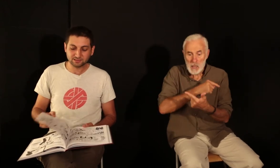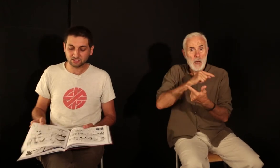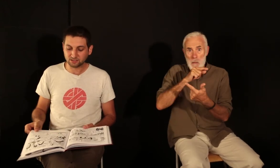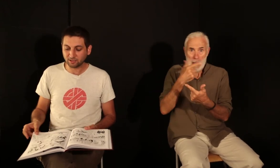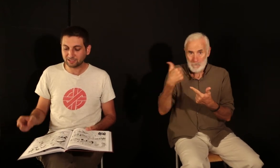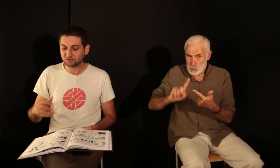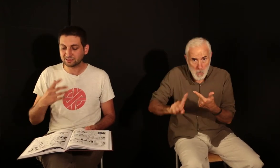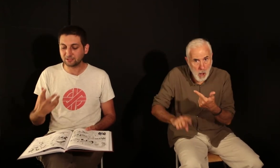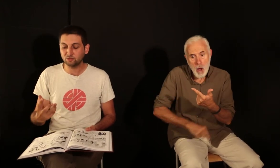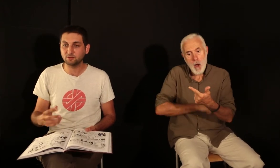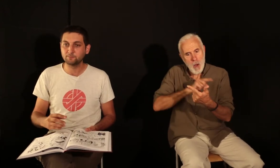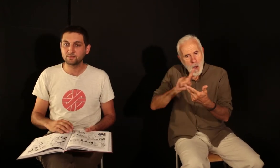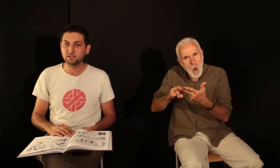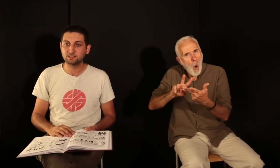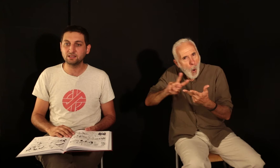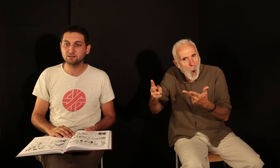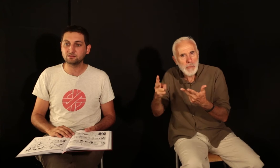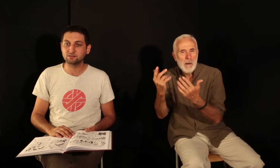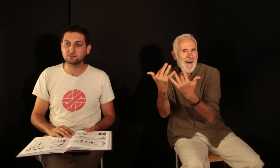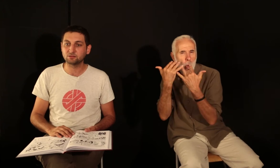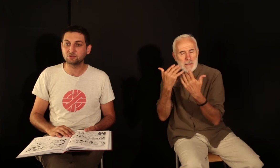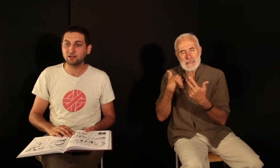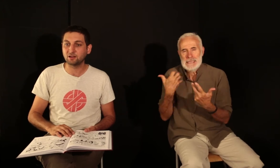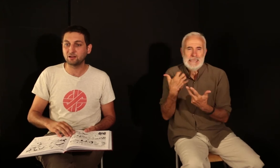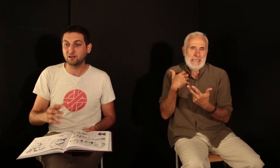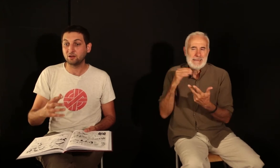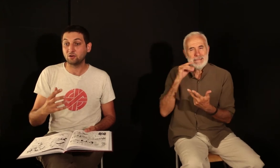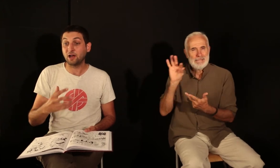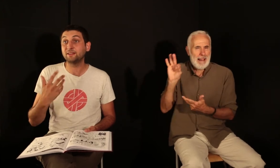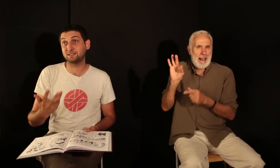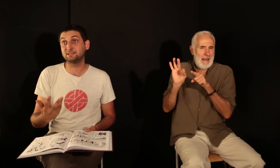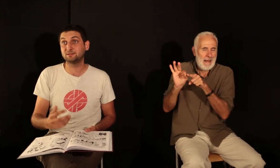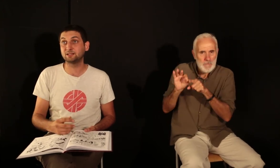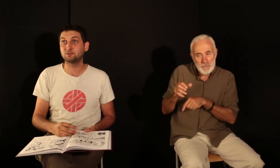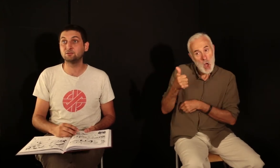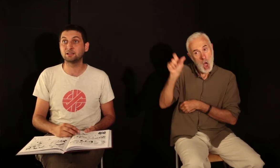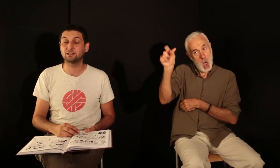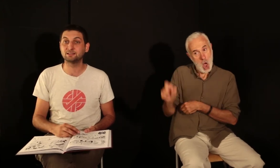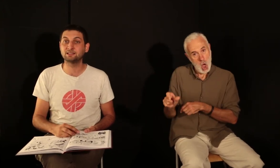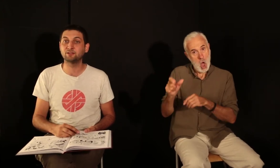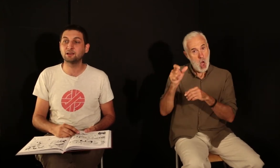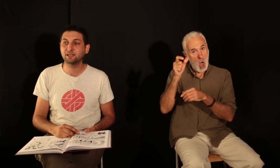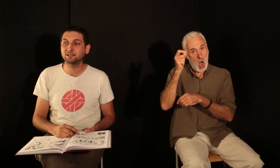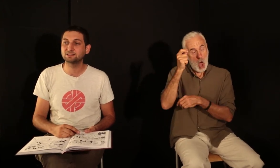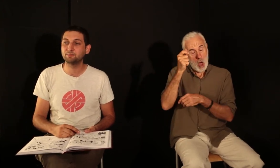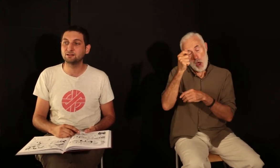et j'aimerais peut-être en citer une, qui est en tout cas un artiste particulier, donc un artiste africain-américain qui s'appelle